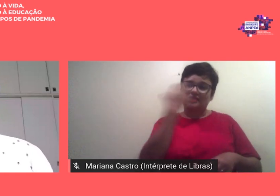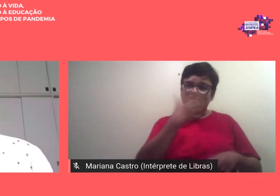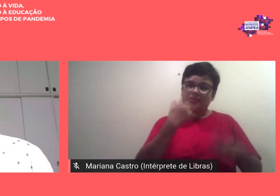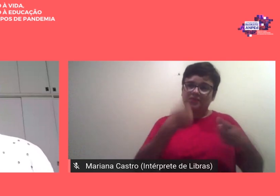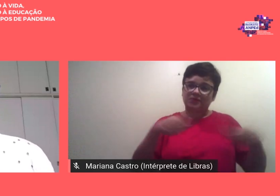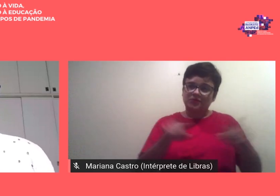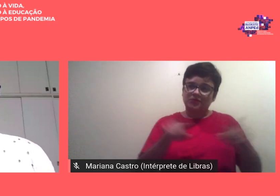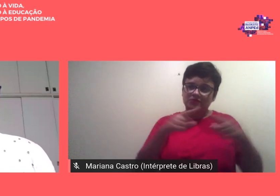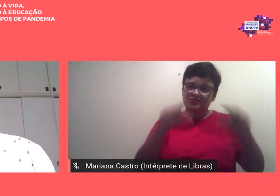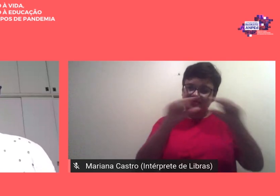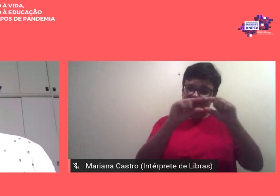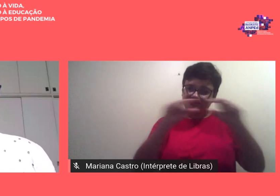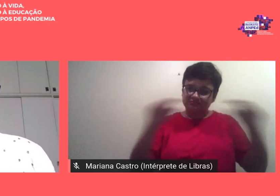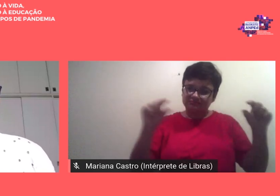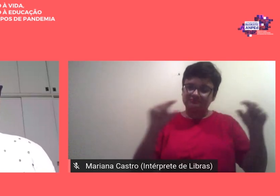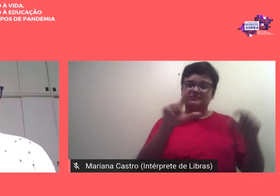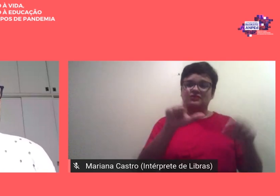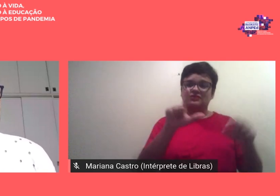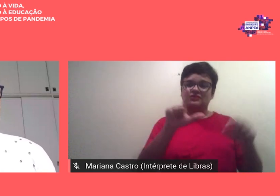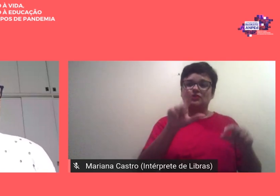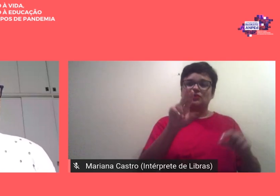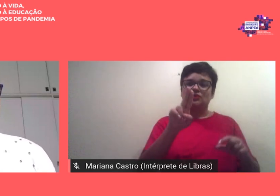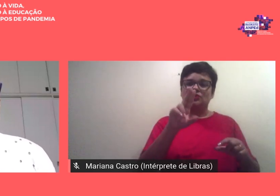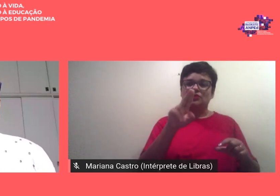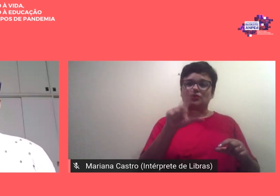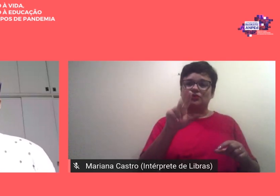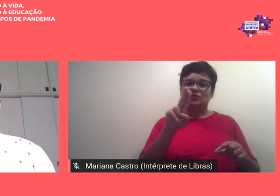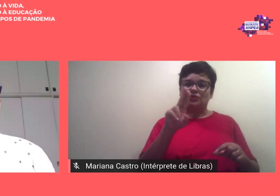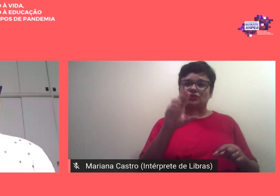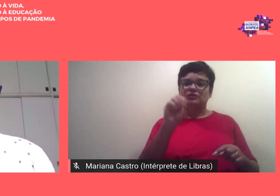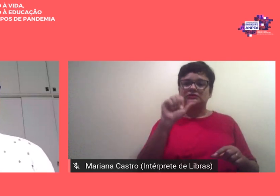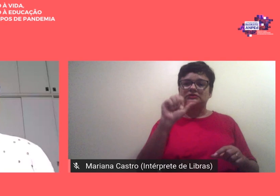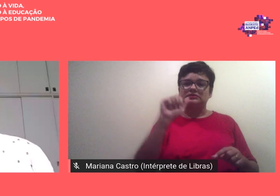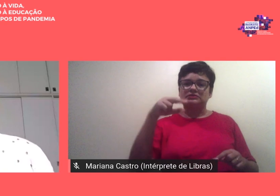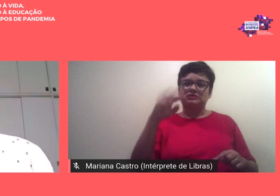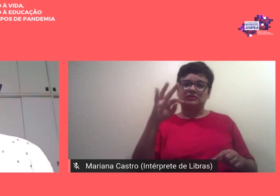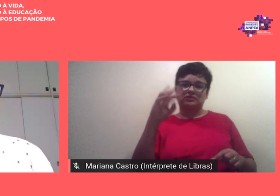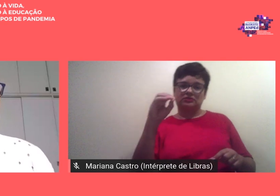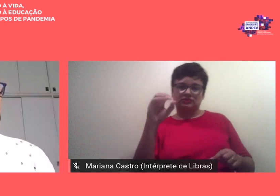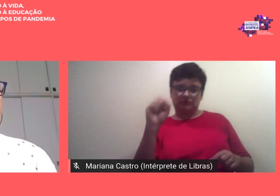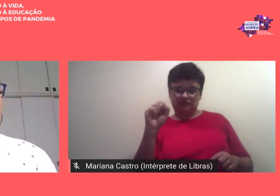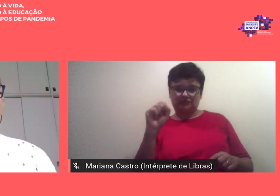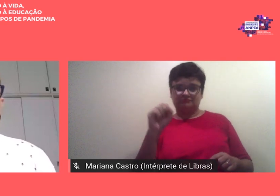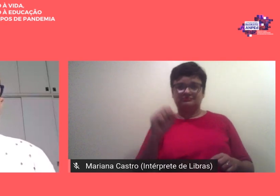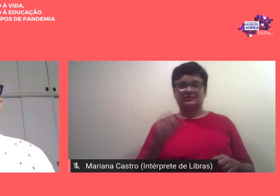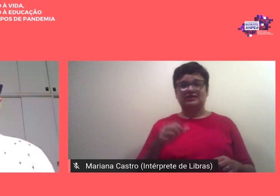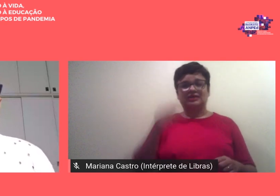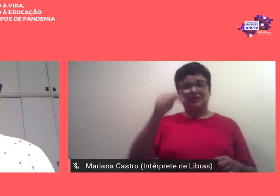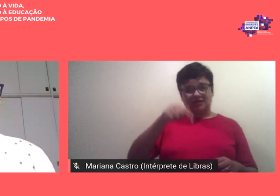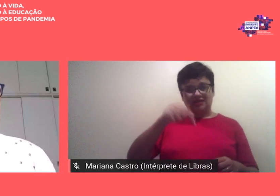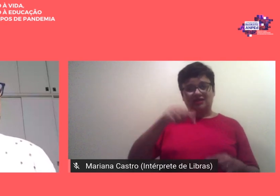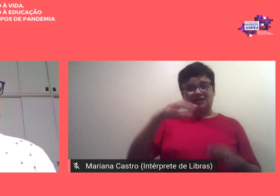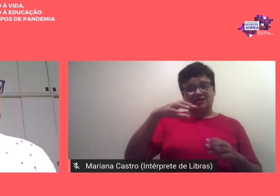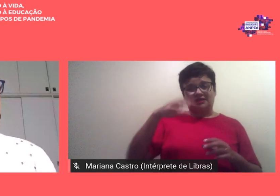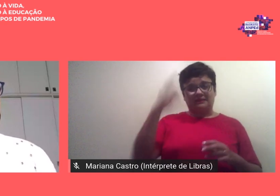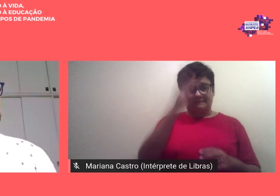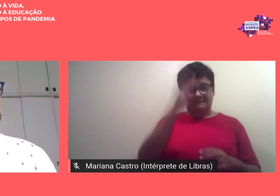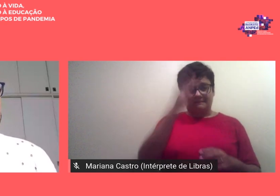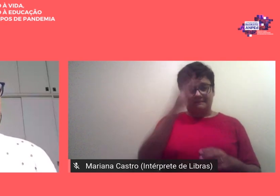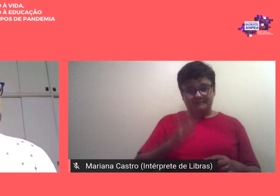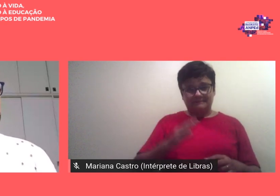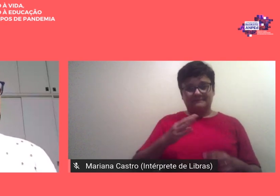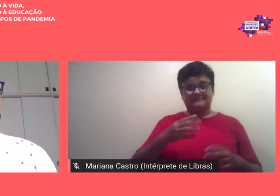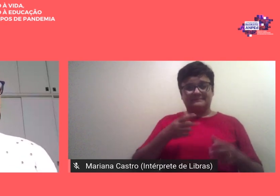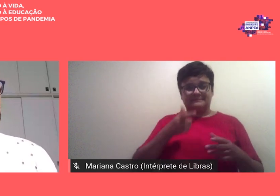Lulo Santos enfim né um país que mais mata travestis e transexuais no mundo que assassina